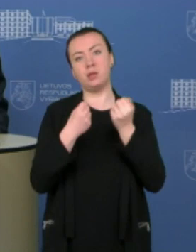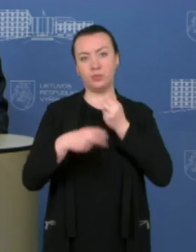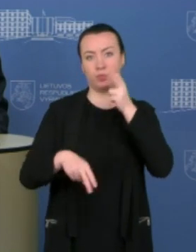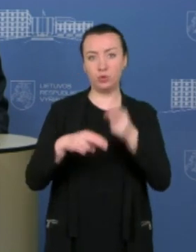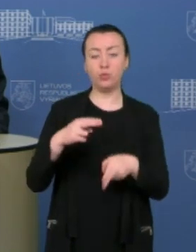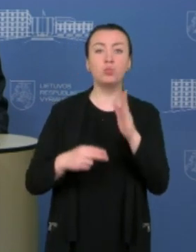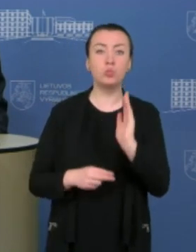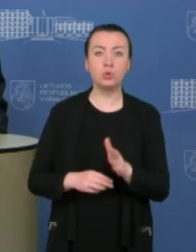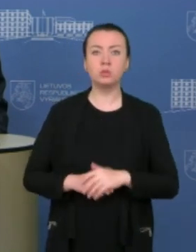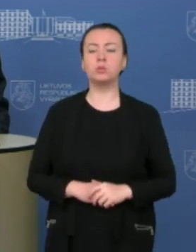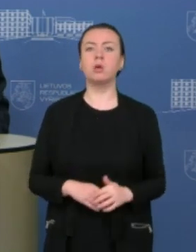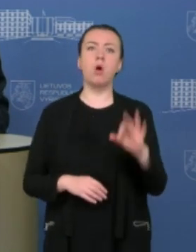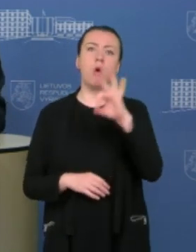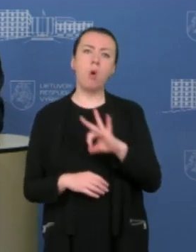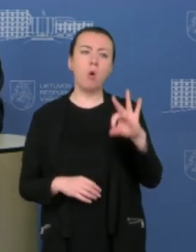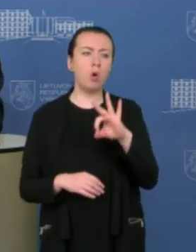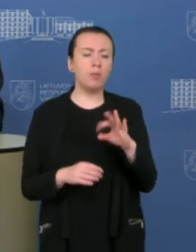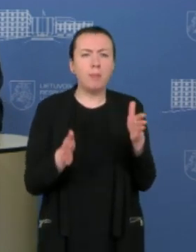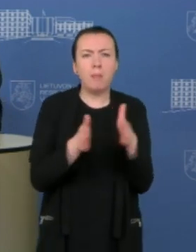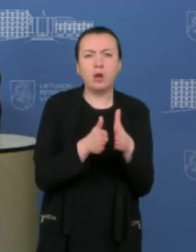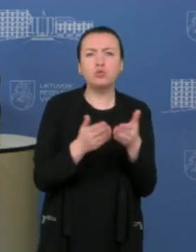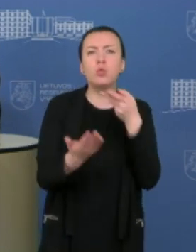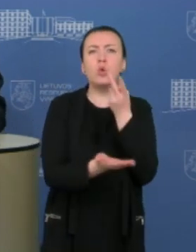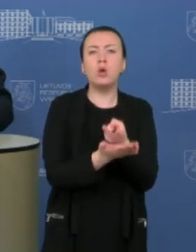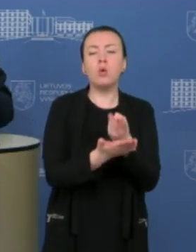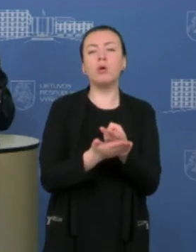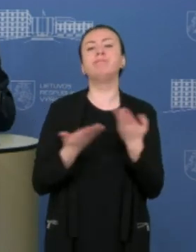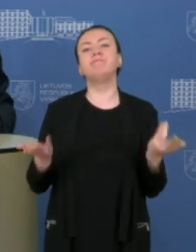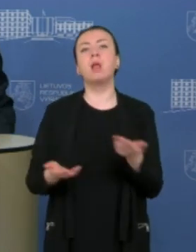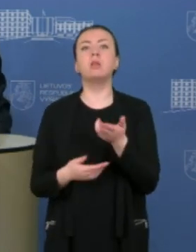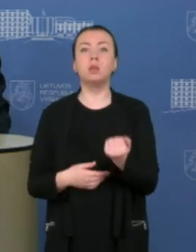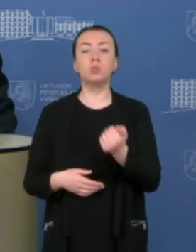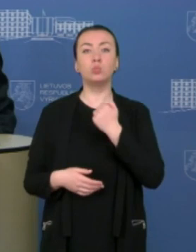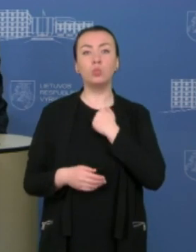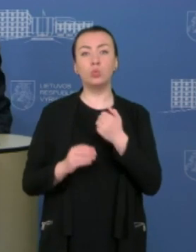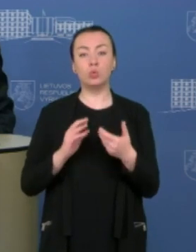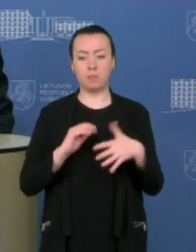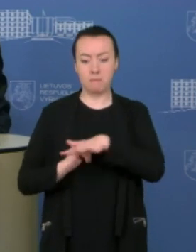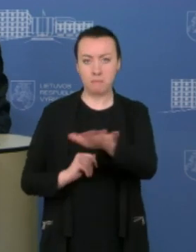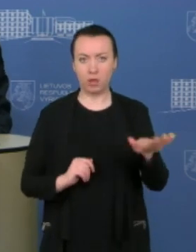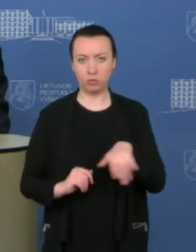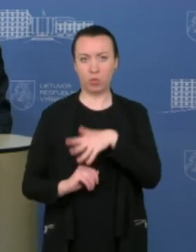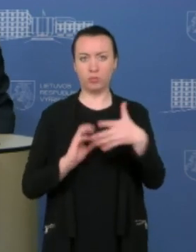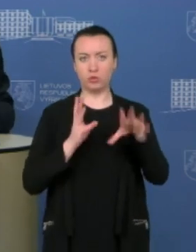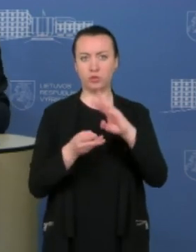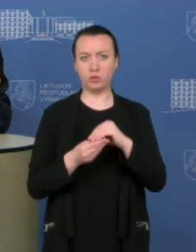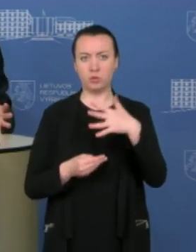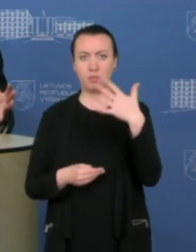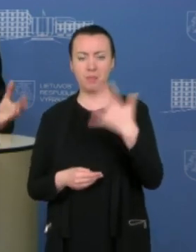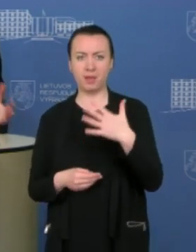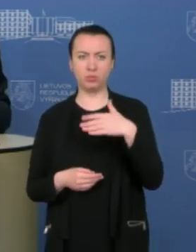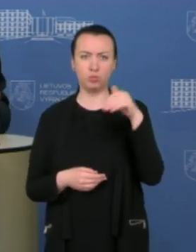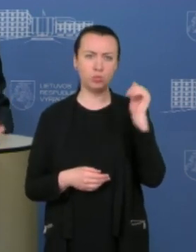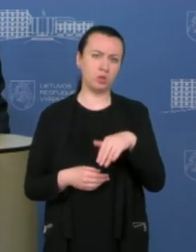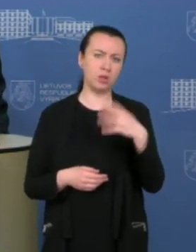sprendimus. O dėl mažų lygoninių, tai taip, žinote, kai mes turime bendruomenę iš viso 50 beveik